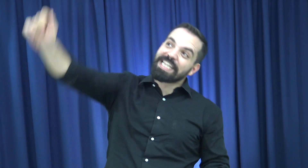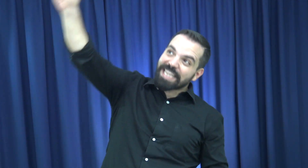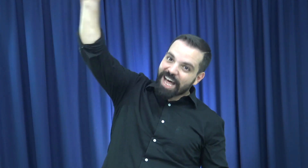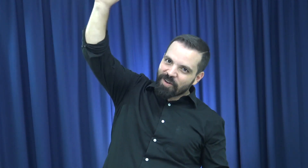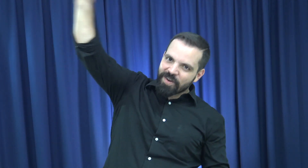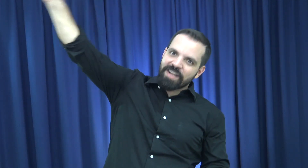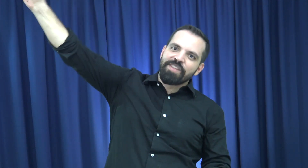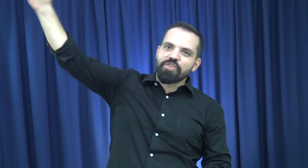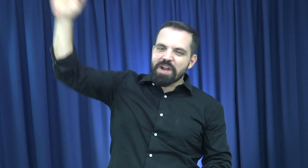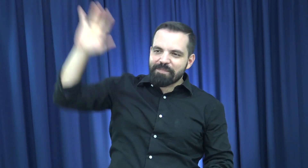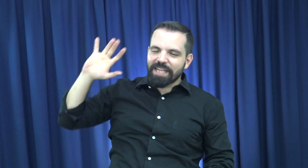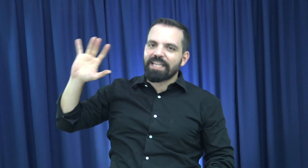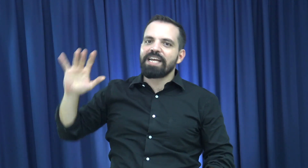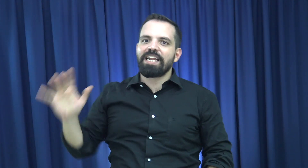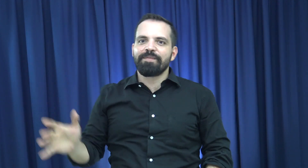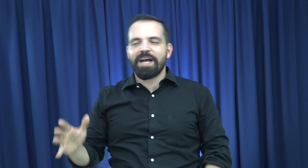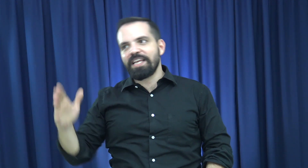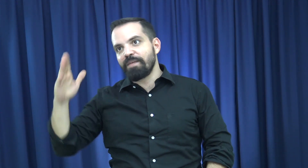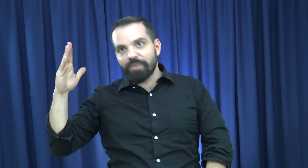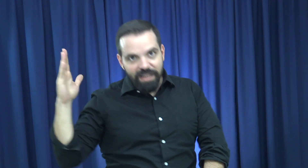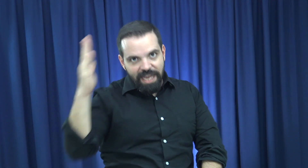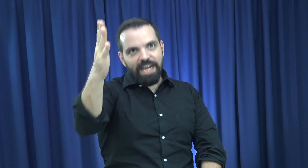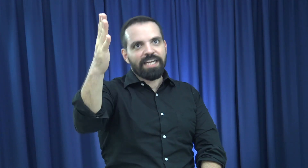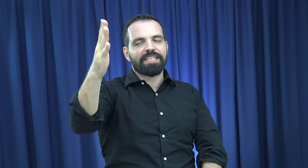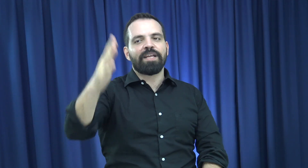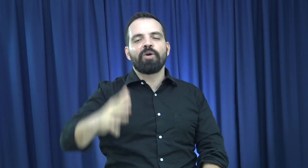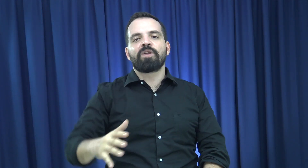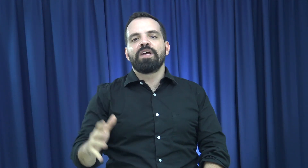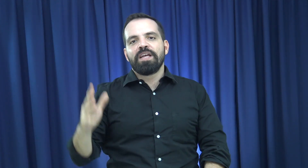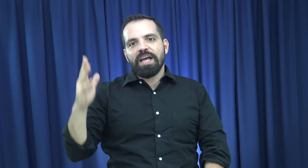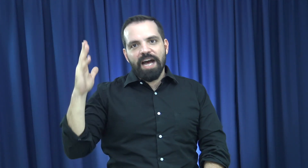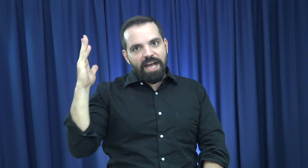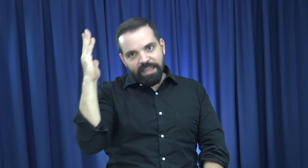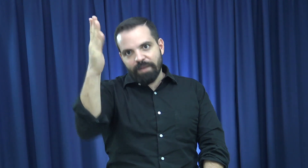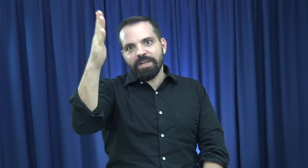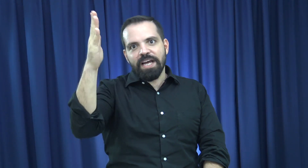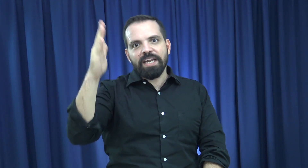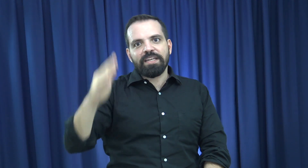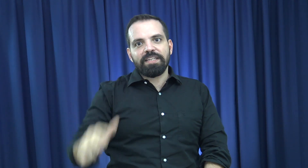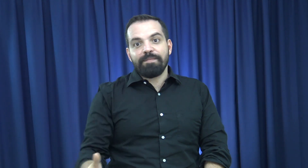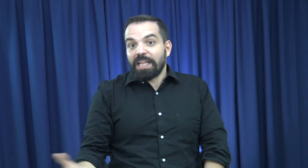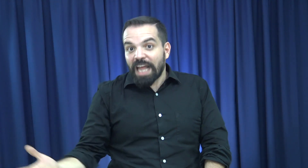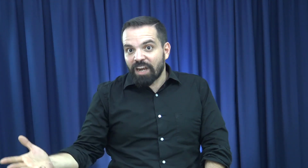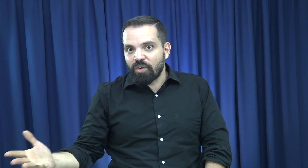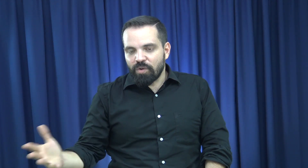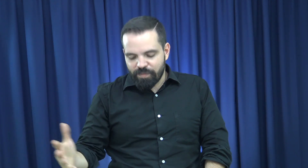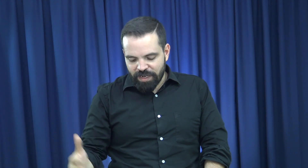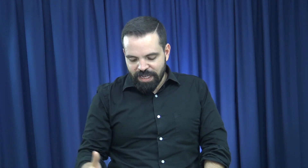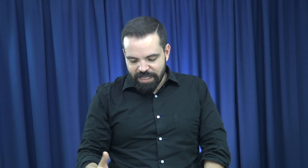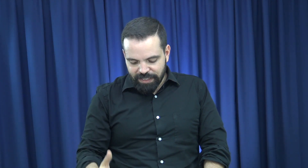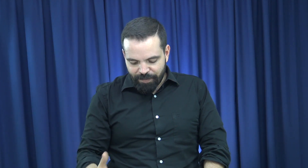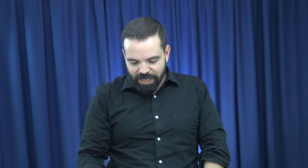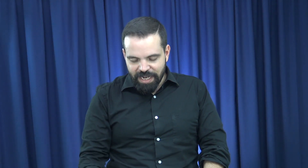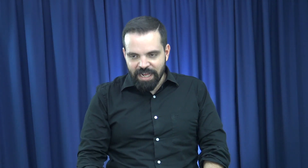guindado de una pata del animal y ahí puede llegar el cazador a terminar de matarlo, ¿verdad? Y de esta manera,